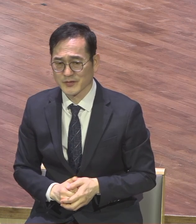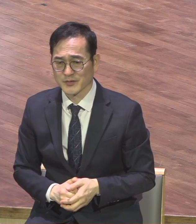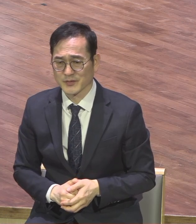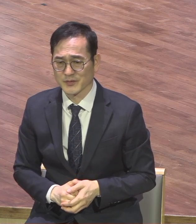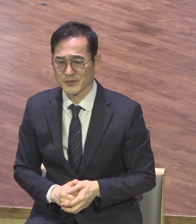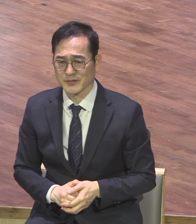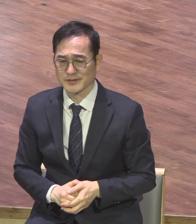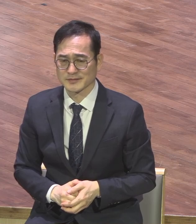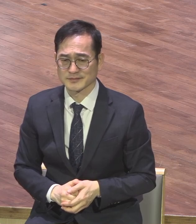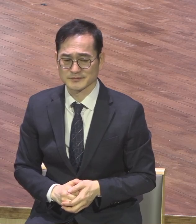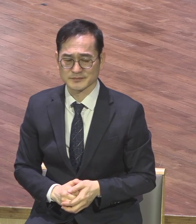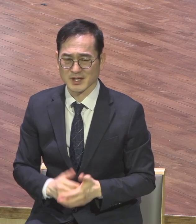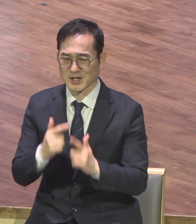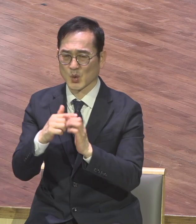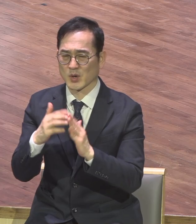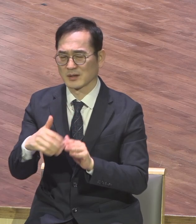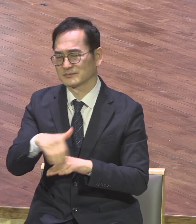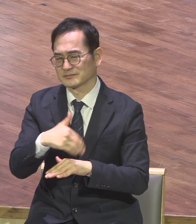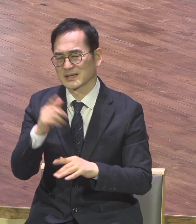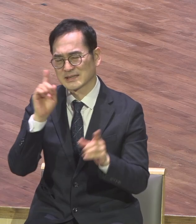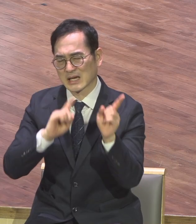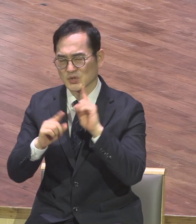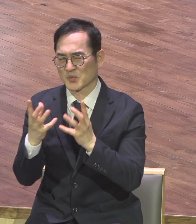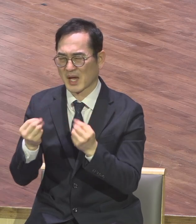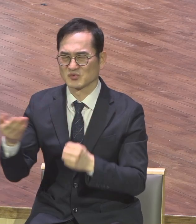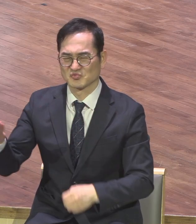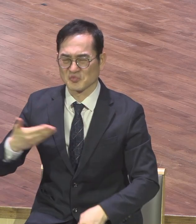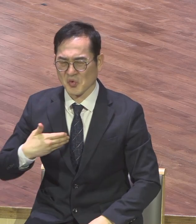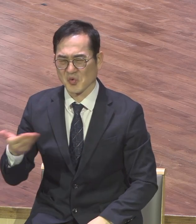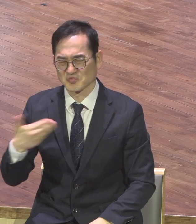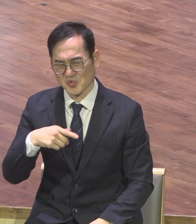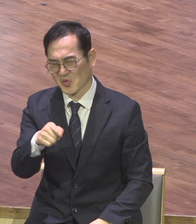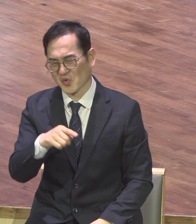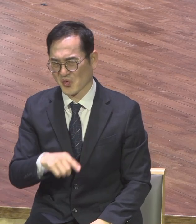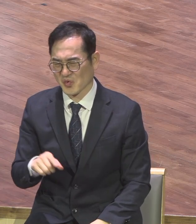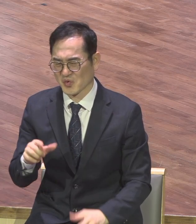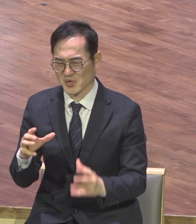옛날에 다녀보니 상처도 주고 모이니까 상처 안 받으려고 안 가